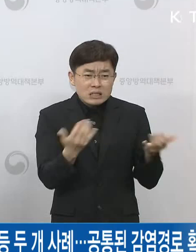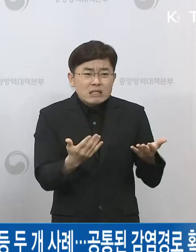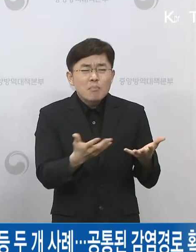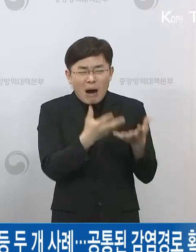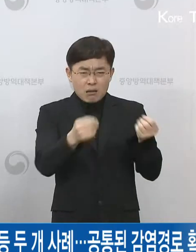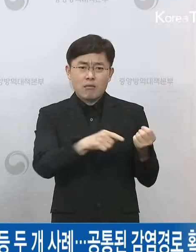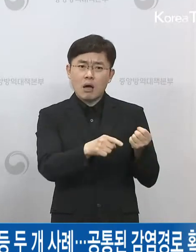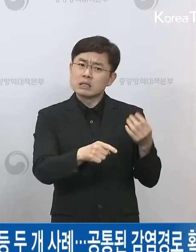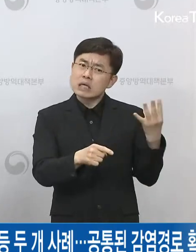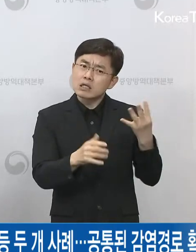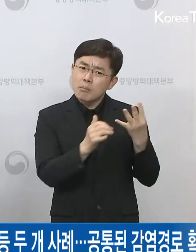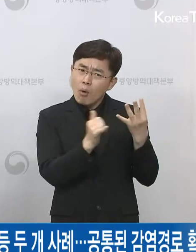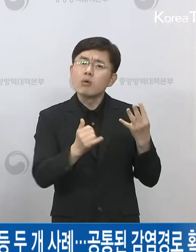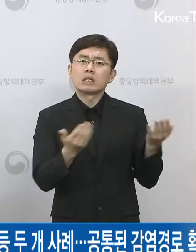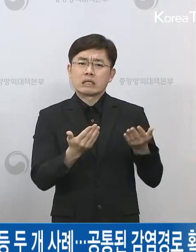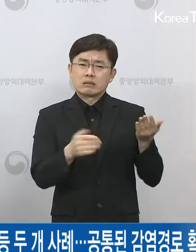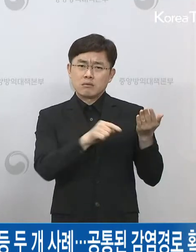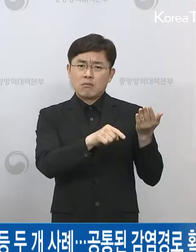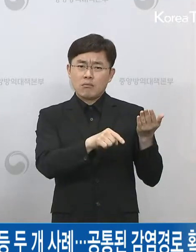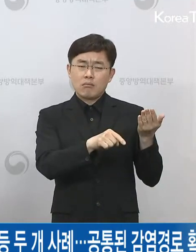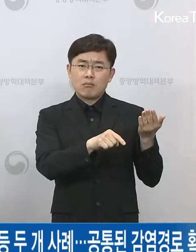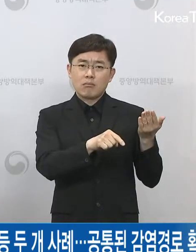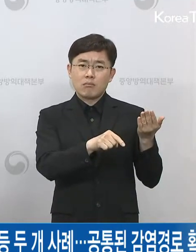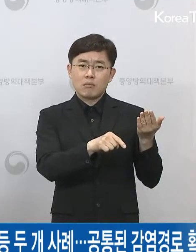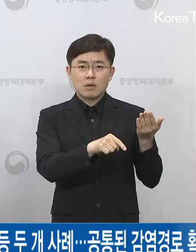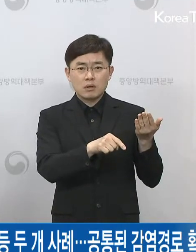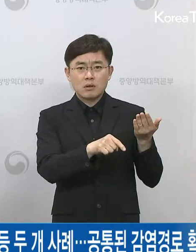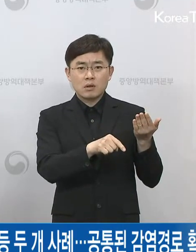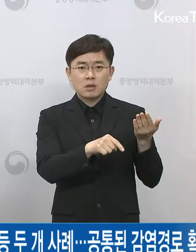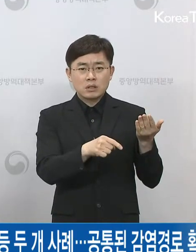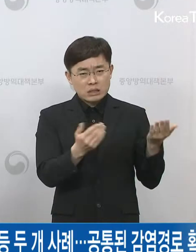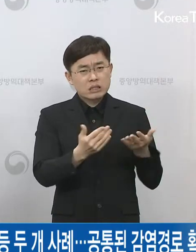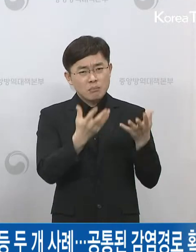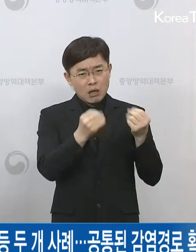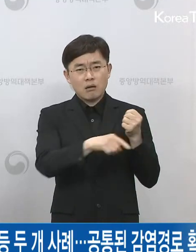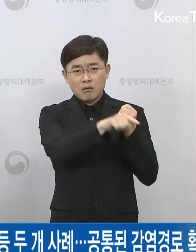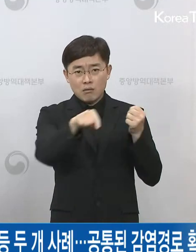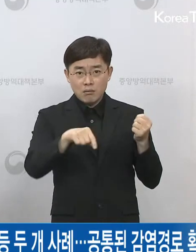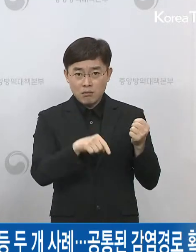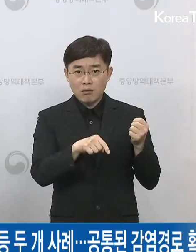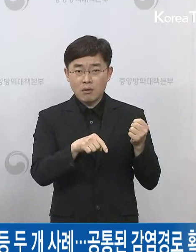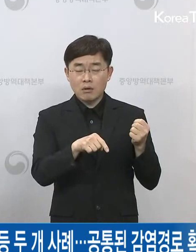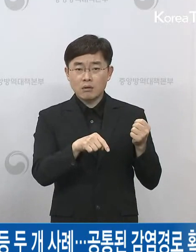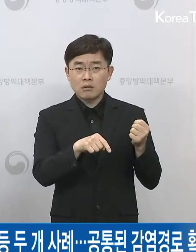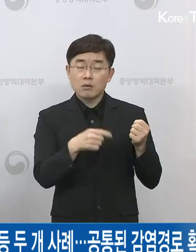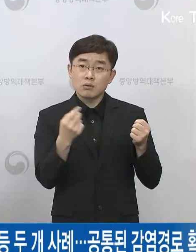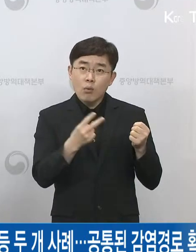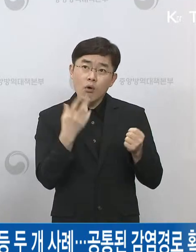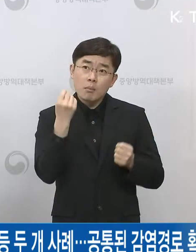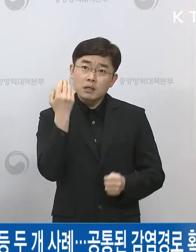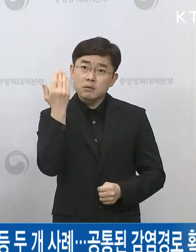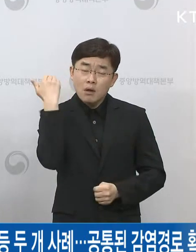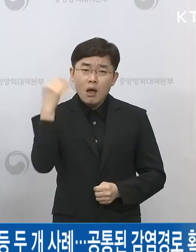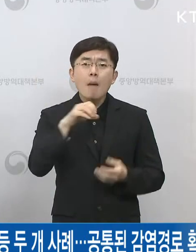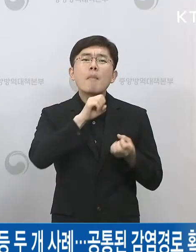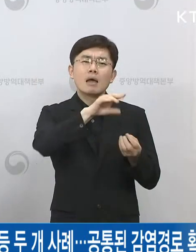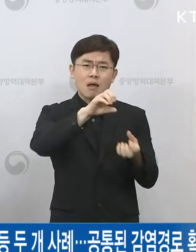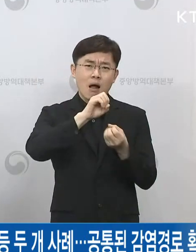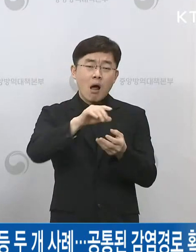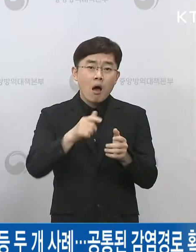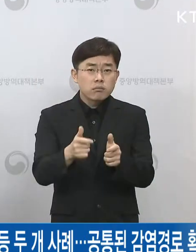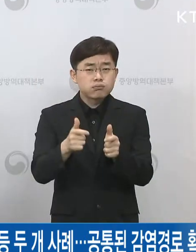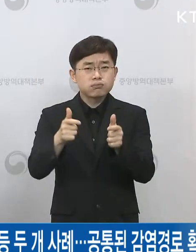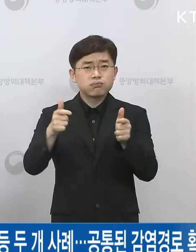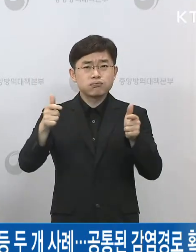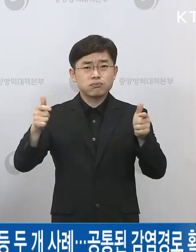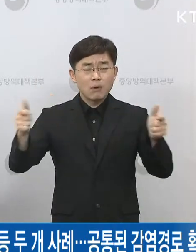4천 명 정도가 계속 수시로 업무를 하는 상황이고 또 최근 들어서 이런 배달이 많이